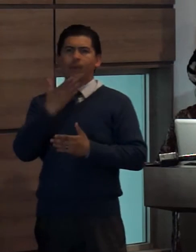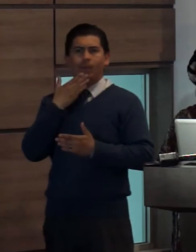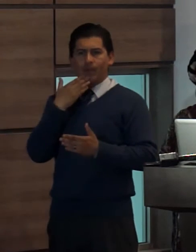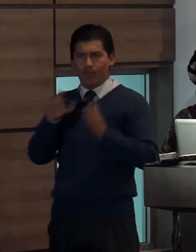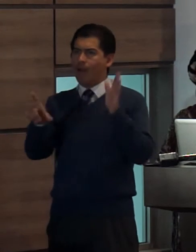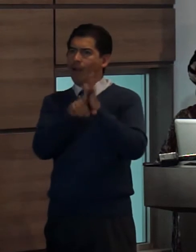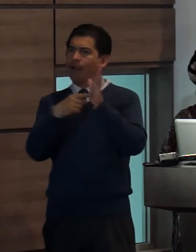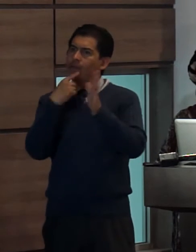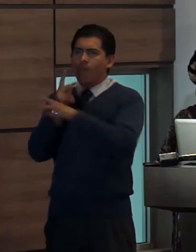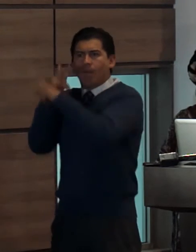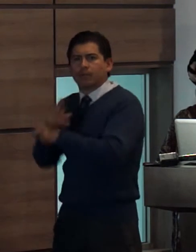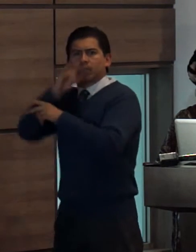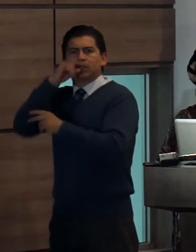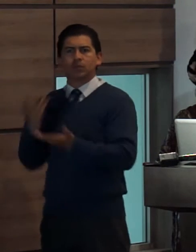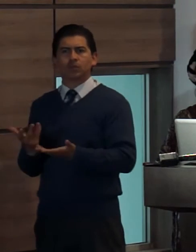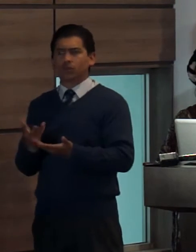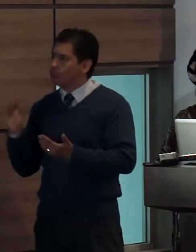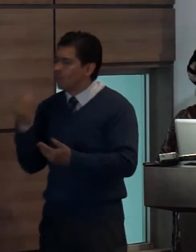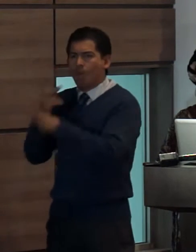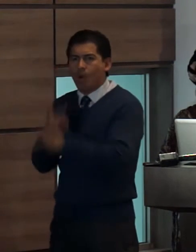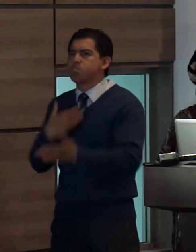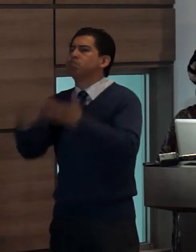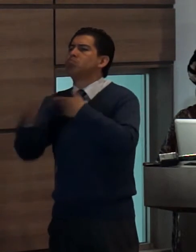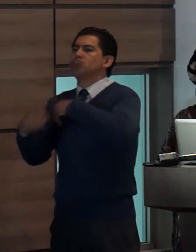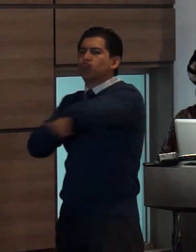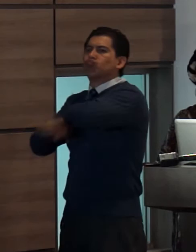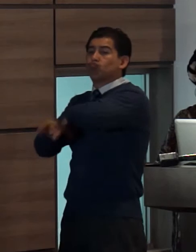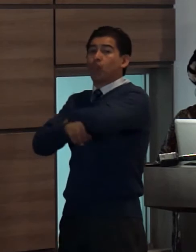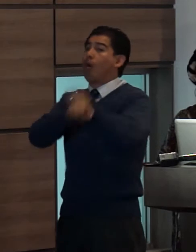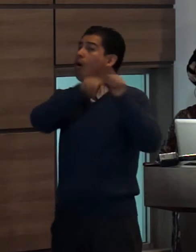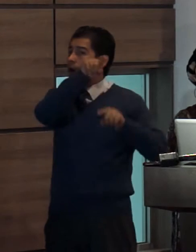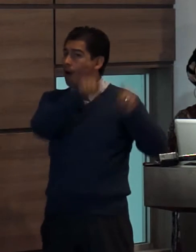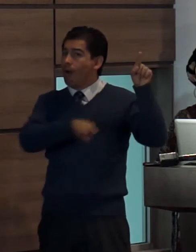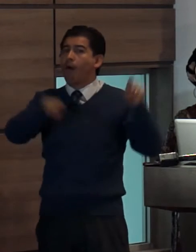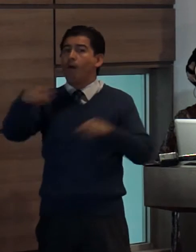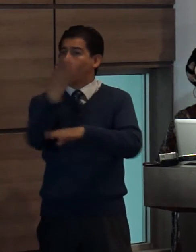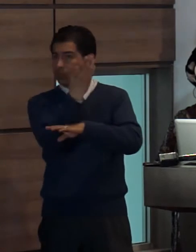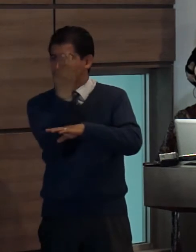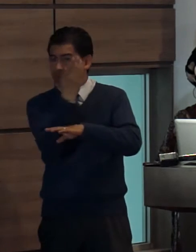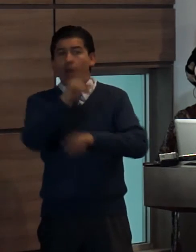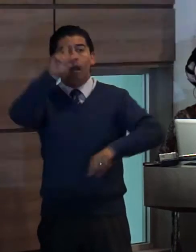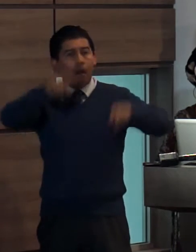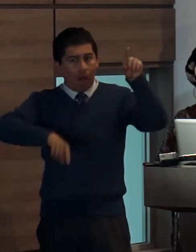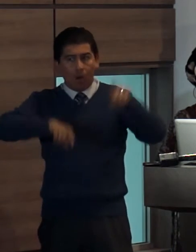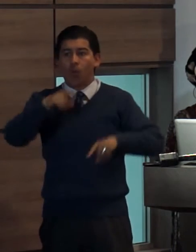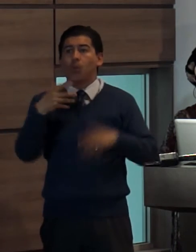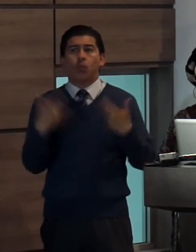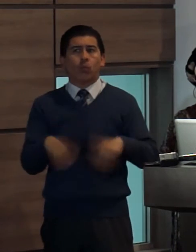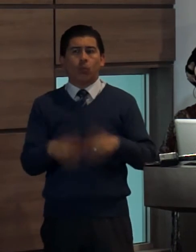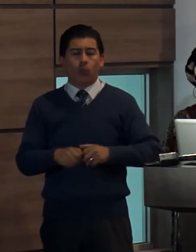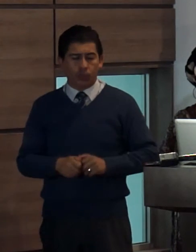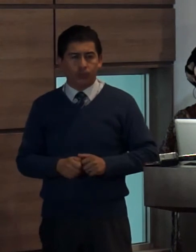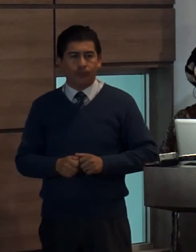establecidos en este reglamento en la Ley Orgánica de Comunicación y en la propia Constitución de la República